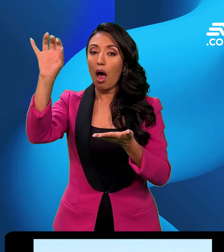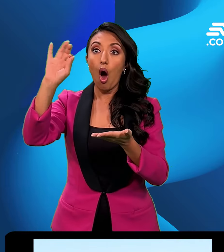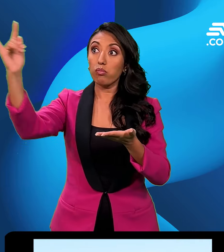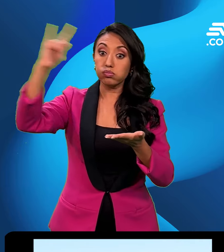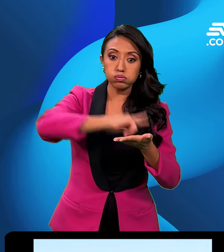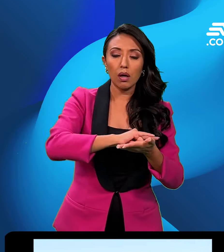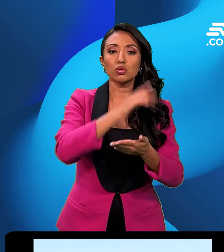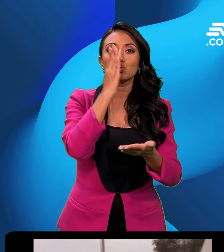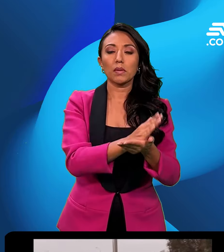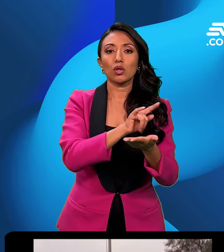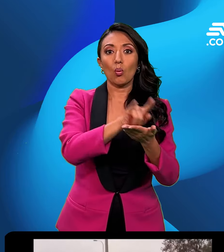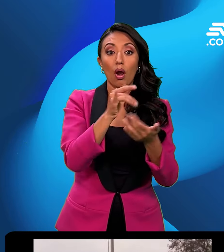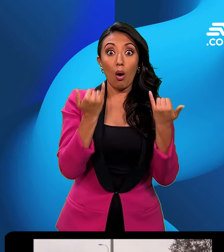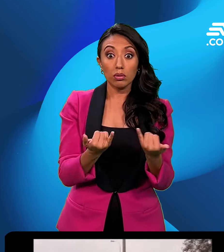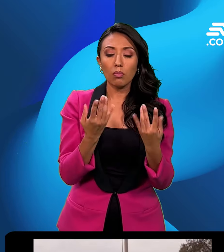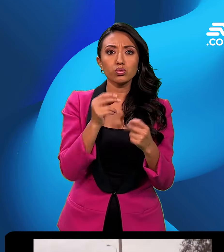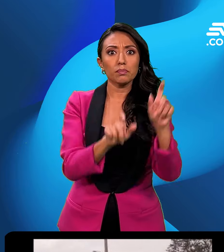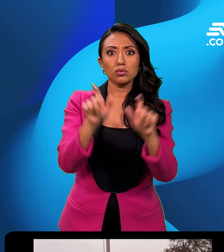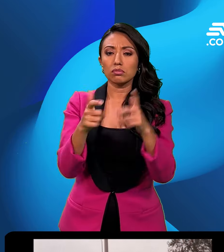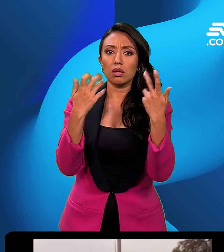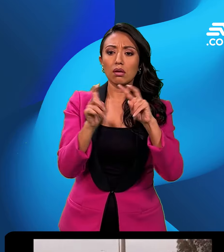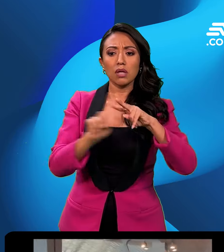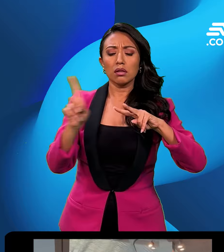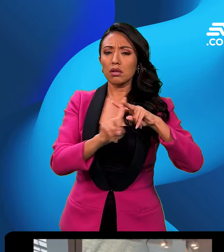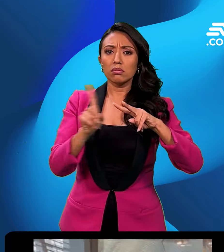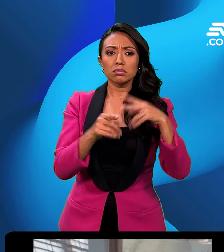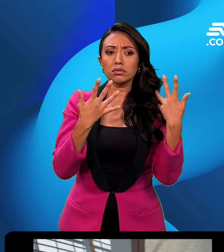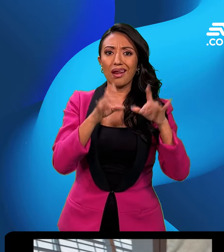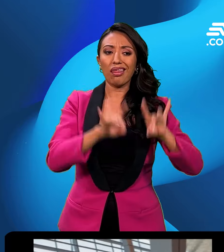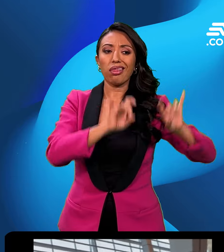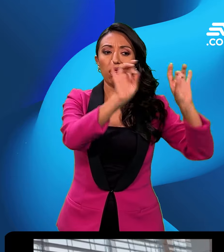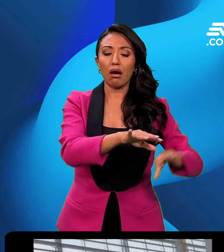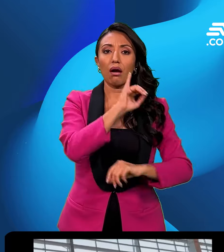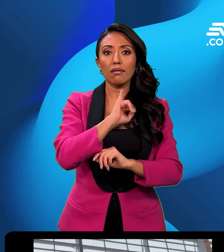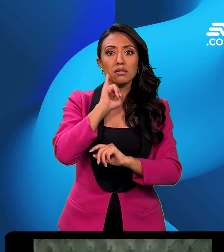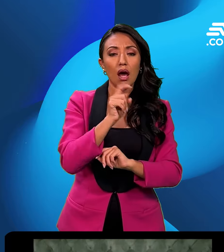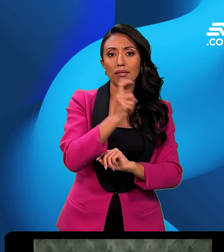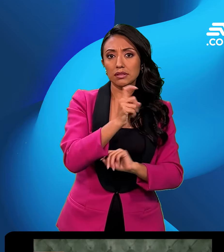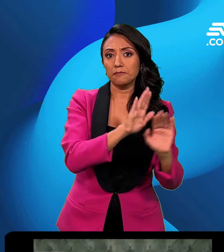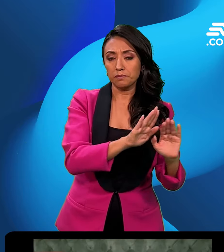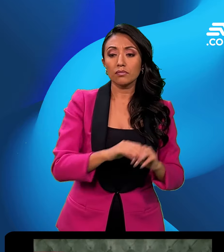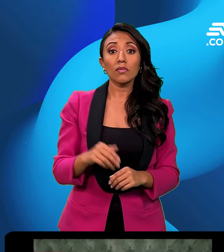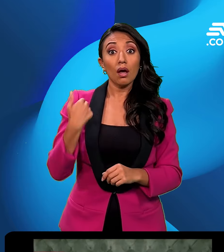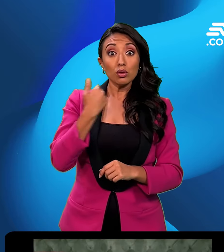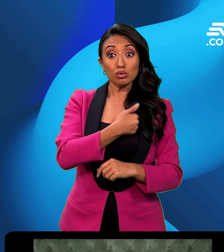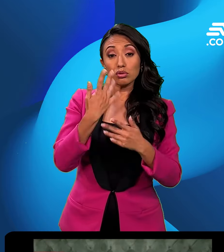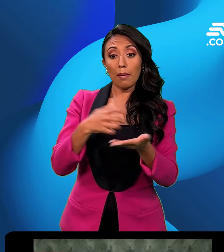Tel Aviv y en este momento existen centenares de personas que buscan la manera de abandonar a Israel. Todo lo que hemos ido comprando con tal de